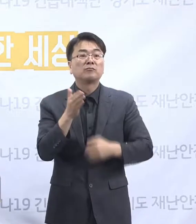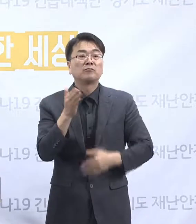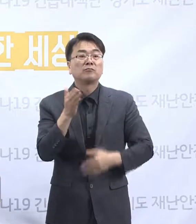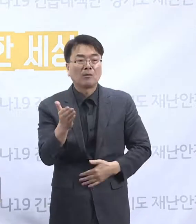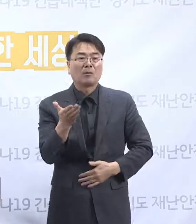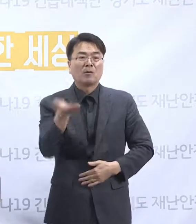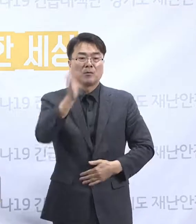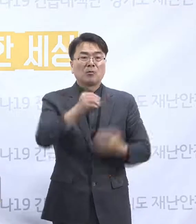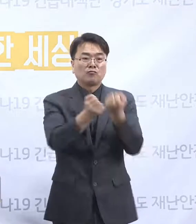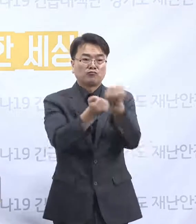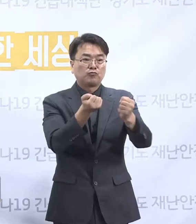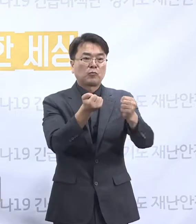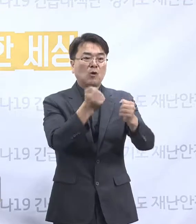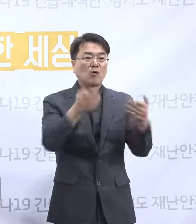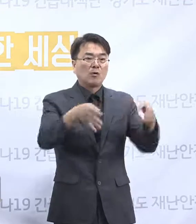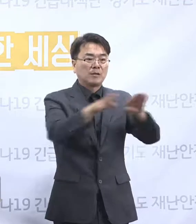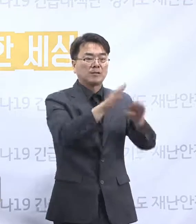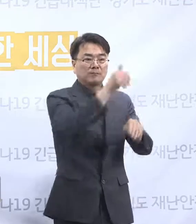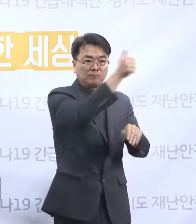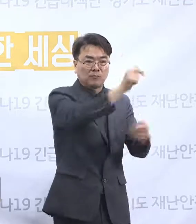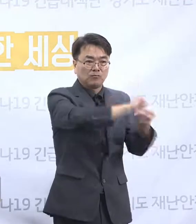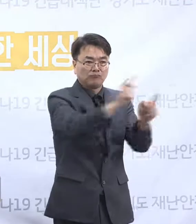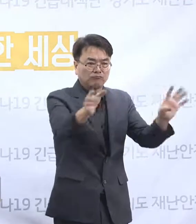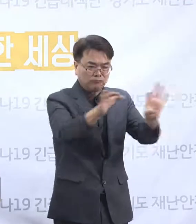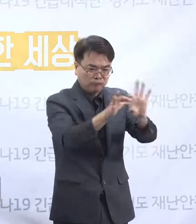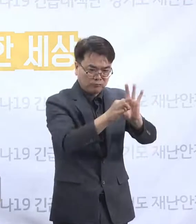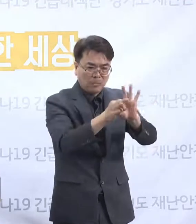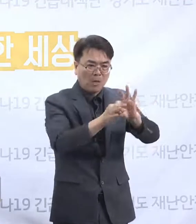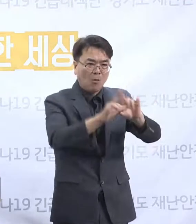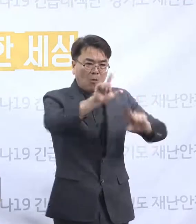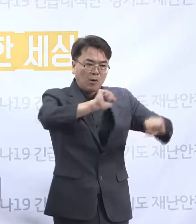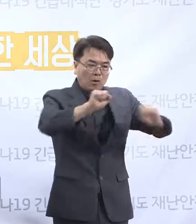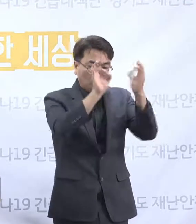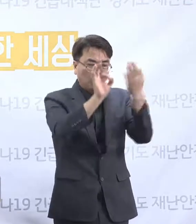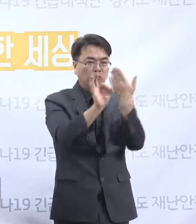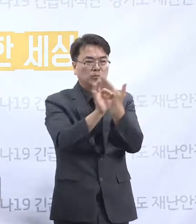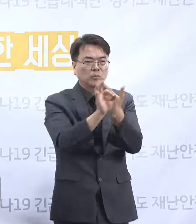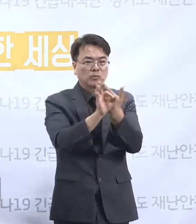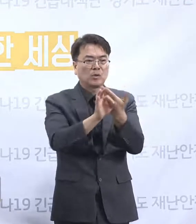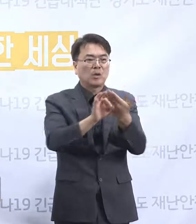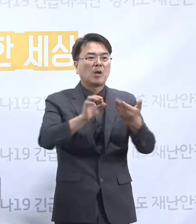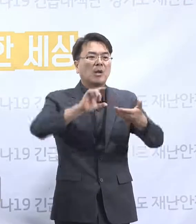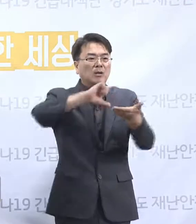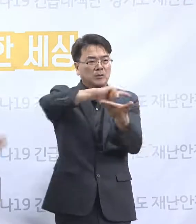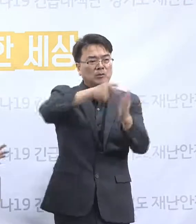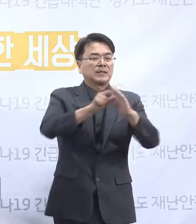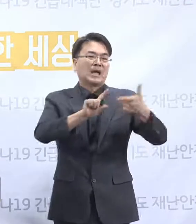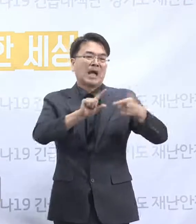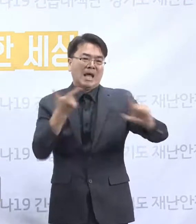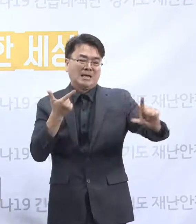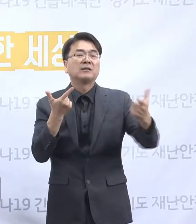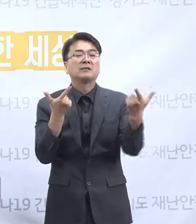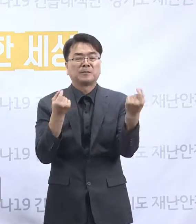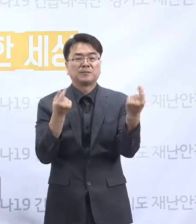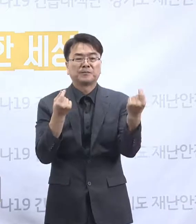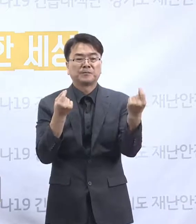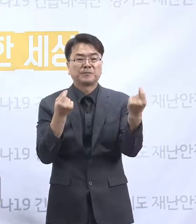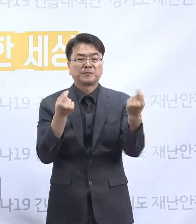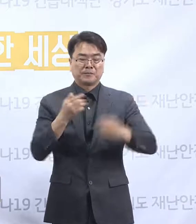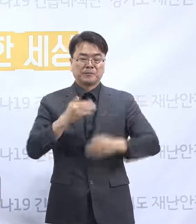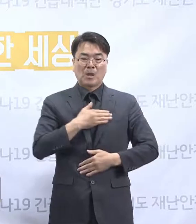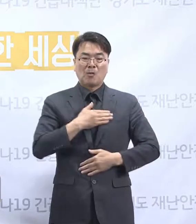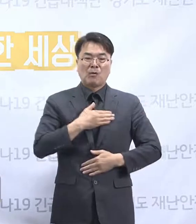시설을 운영하는 그런 파행이 좀 있었습니다. 이런 모든 것들이 저희가 보기에는 자꾸 이제 저희가 조사를